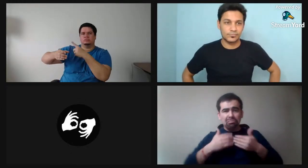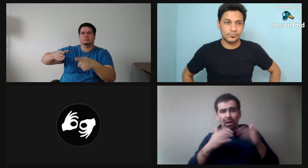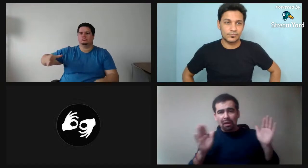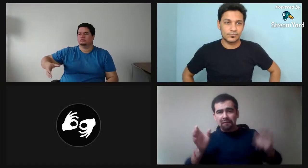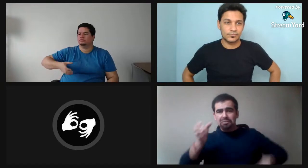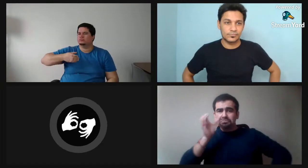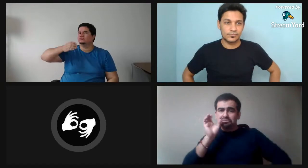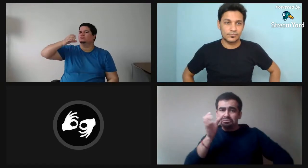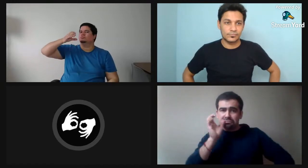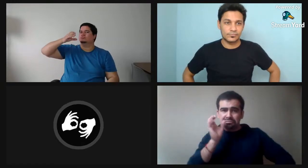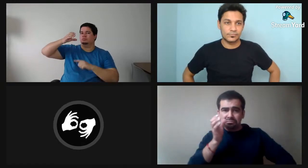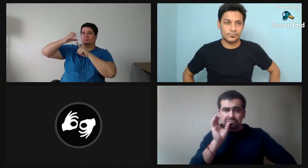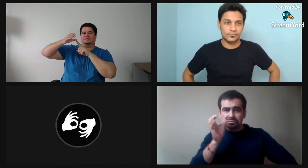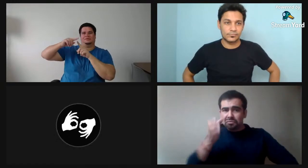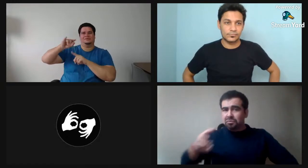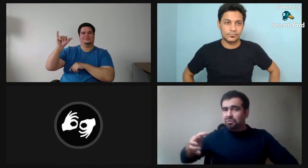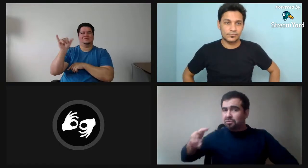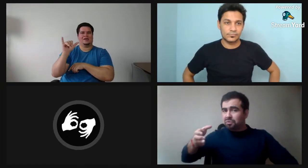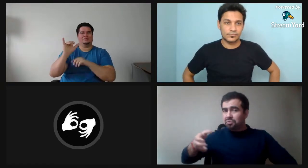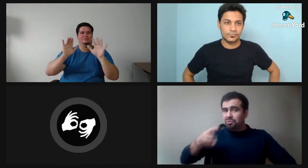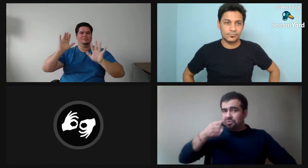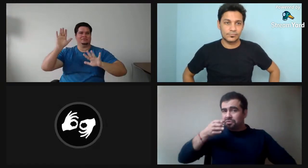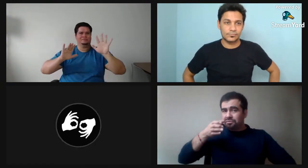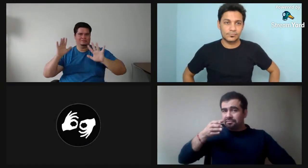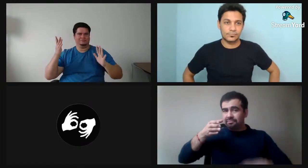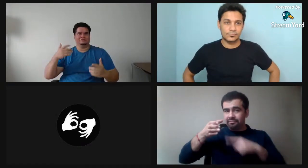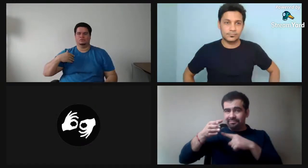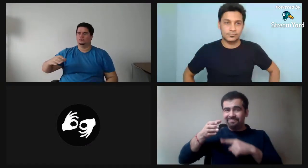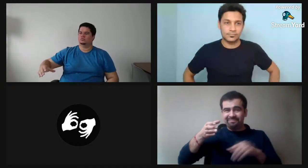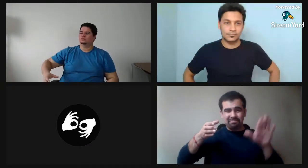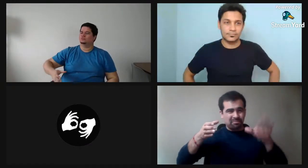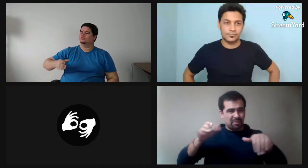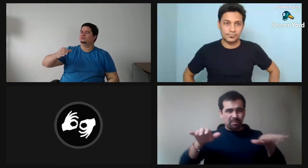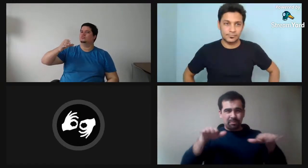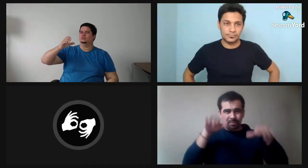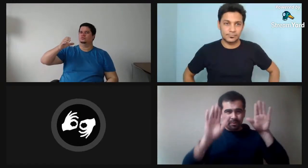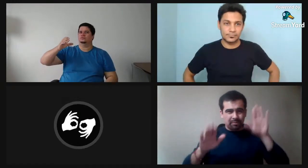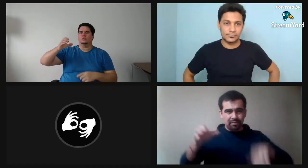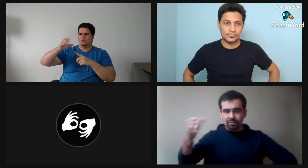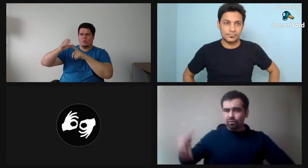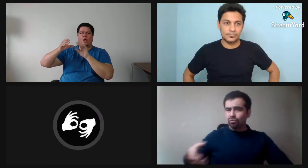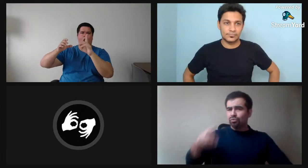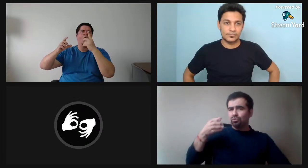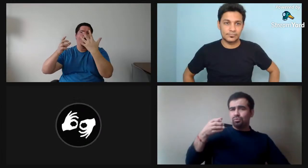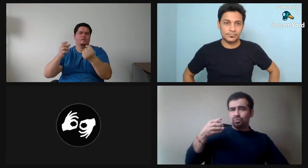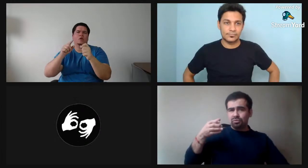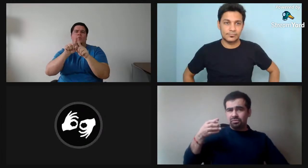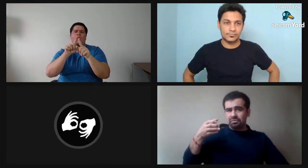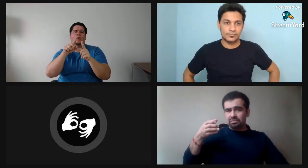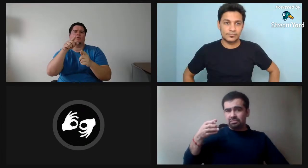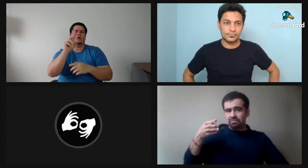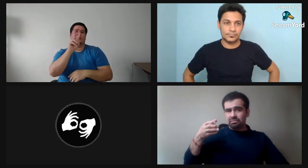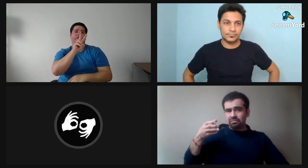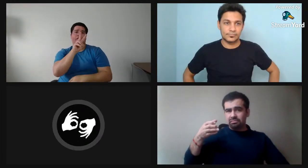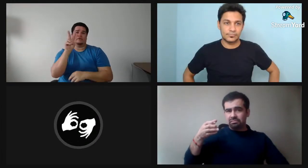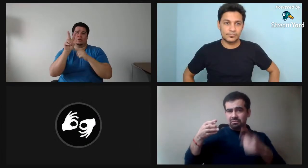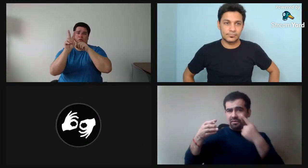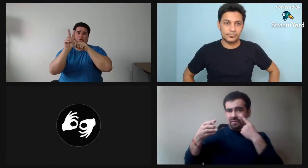O tomar algún líquido. Eso es hacer mimos. Va a ser mímica.